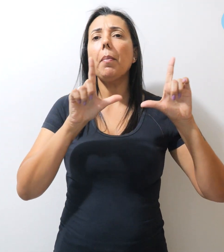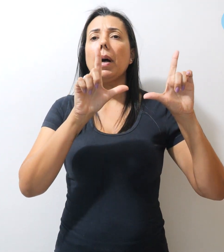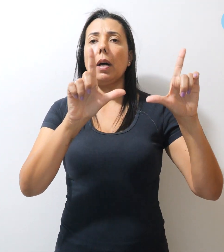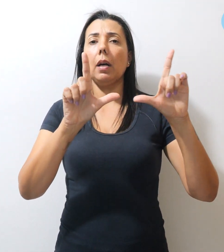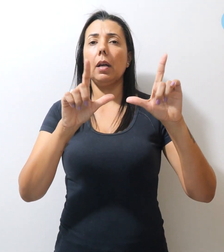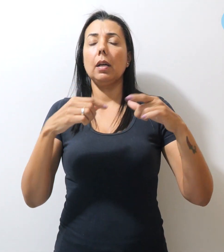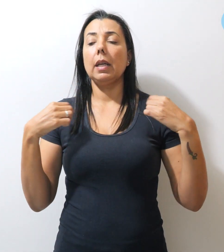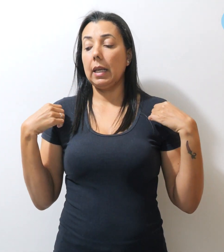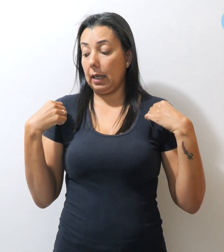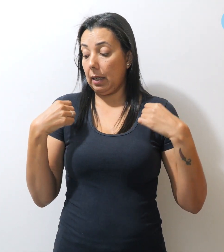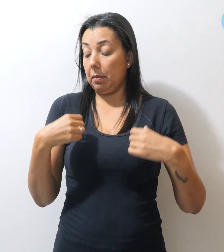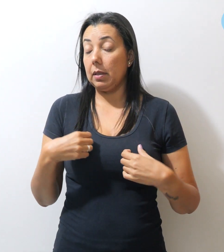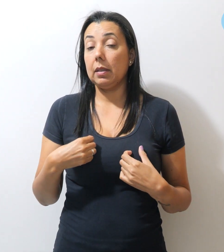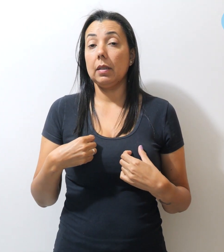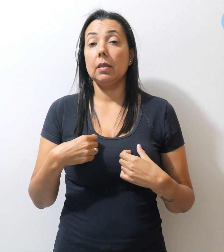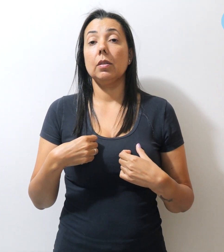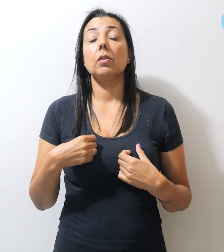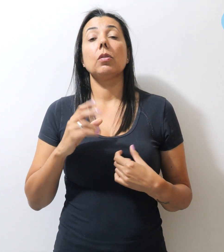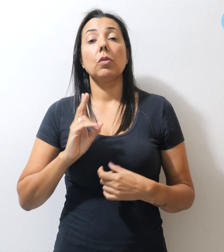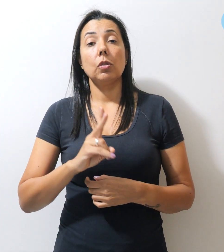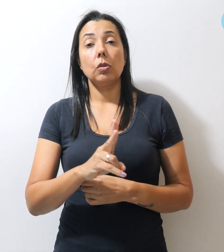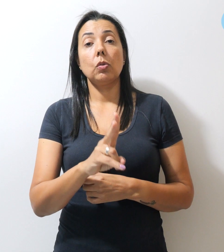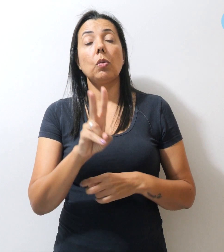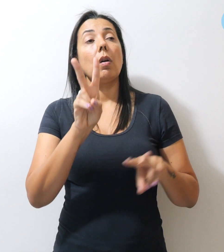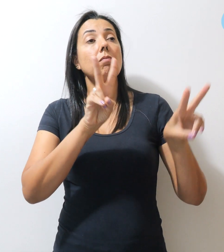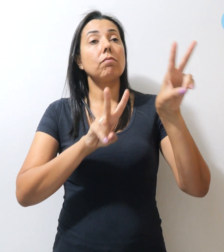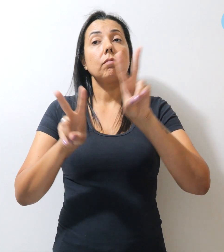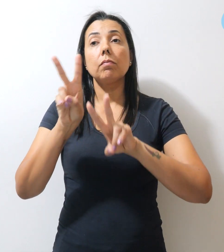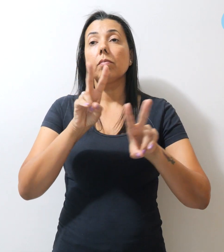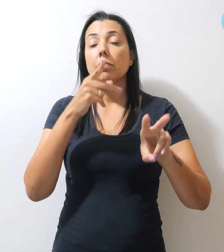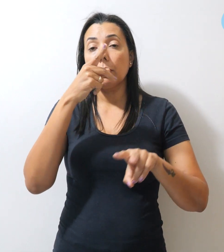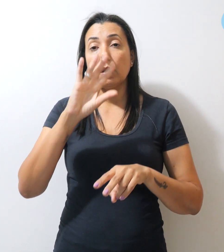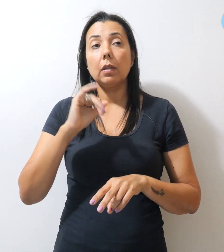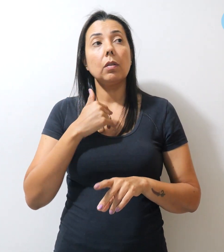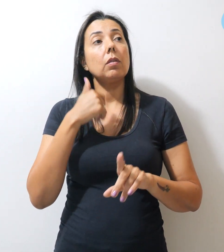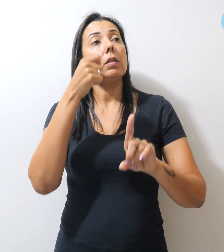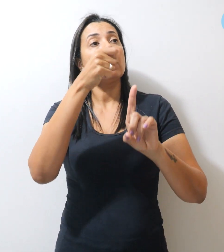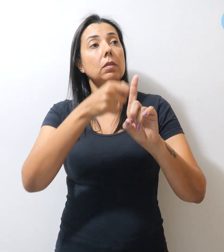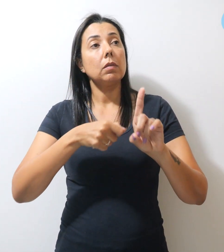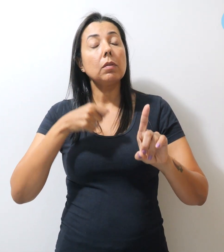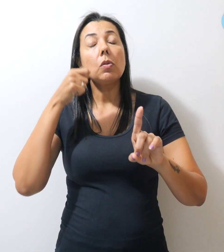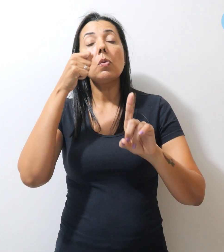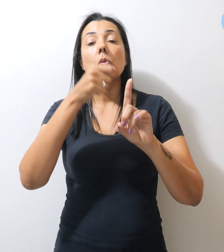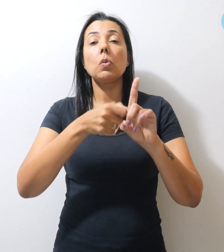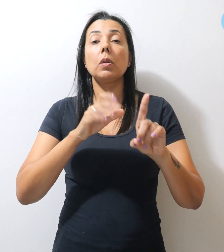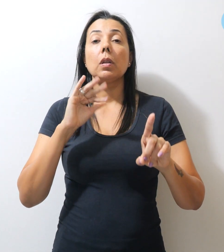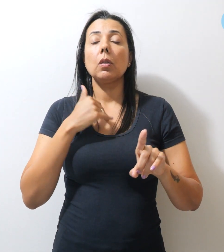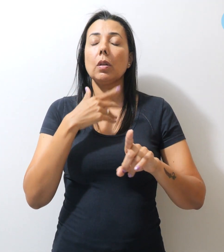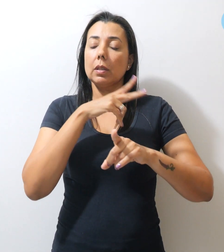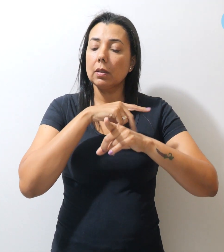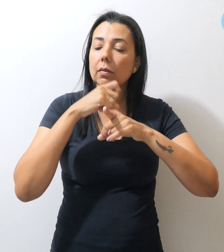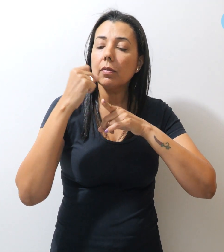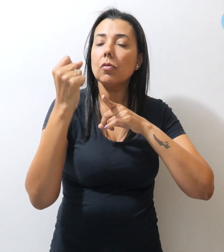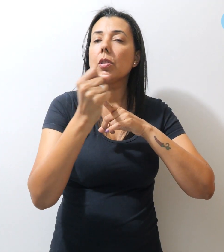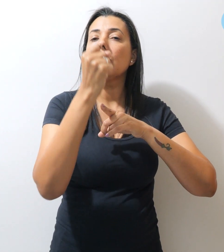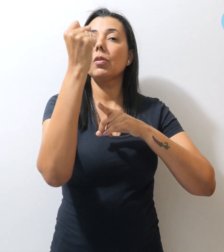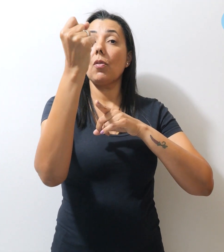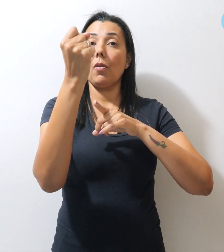camisetas, mantendo a visibilidade para a nossa luta. A nossa vitória será do tamanho da